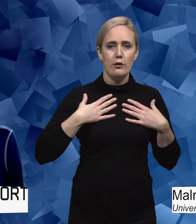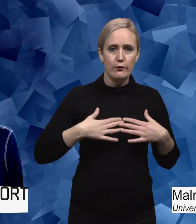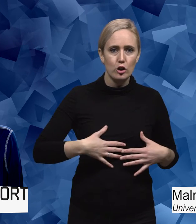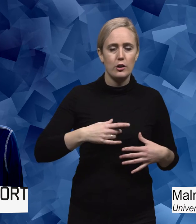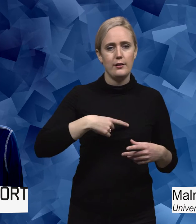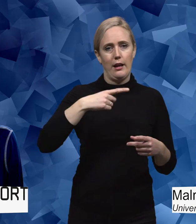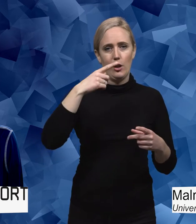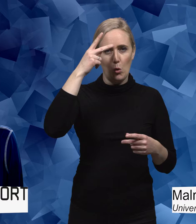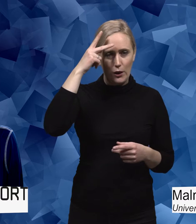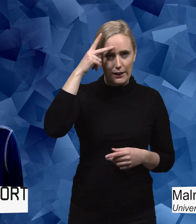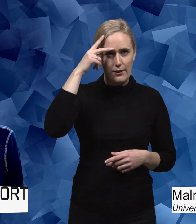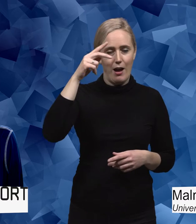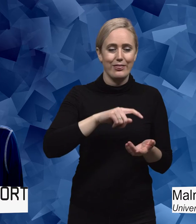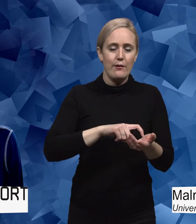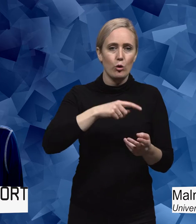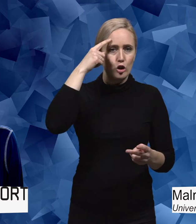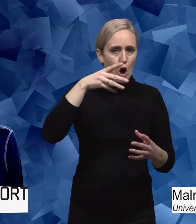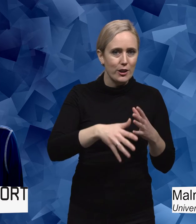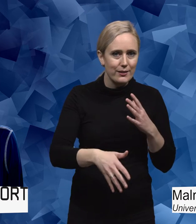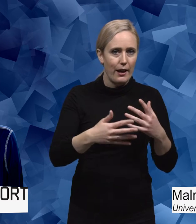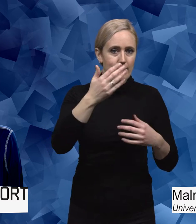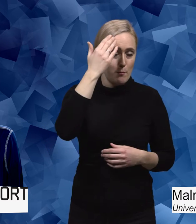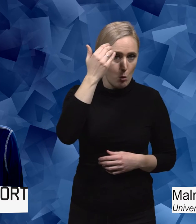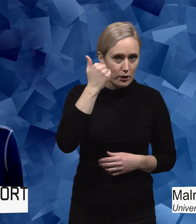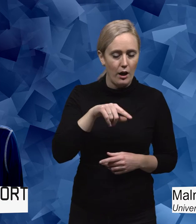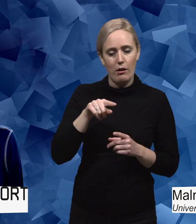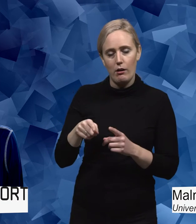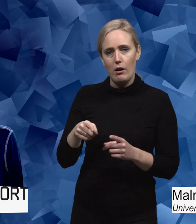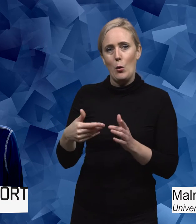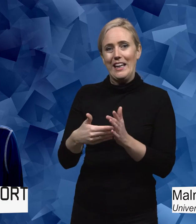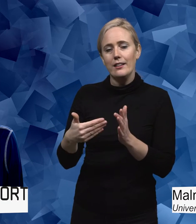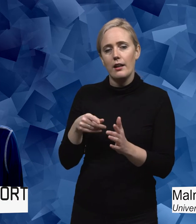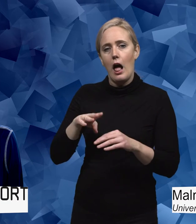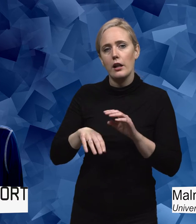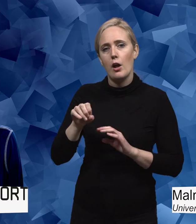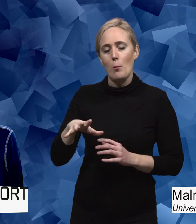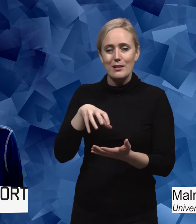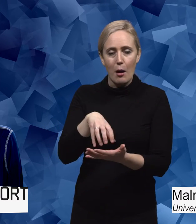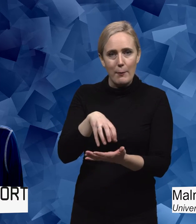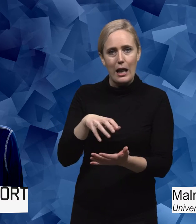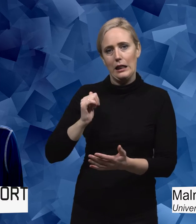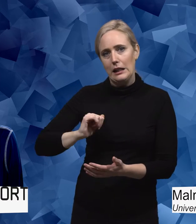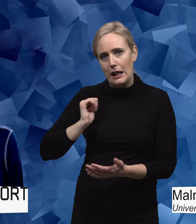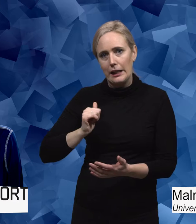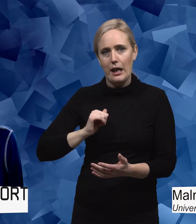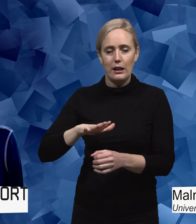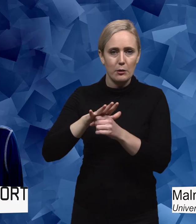neuropsykiatriska förmåga. Och funktionshinder handlar istället om samhälleliga hinder. Som tillgänglighet, diskriminering eller